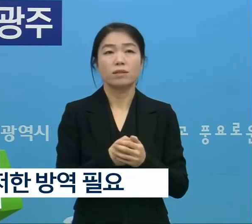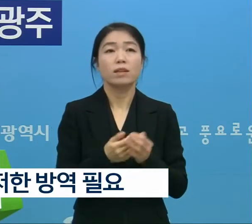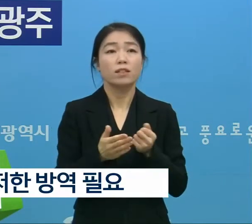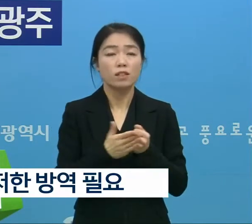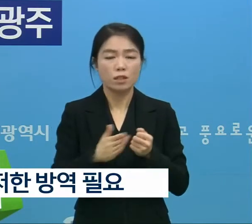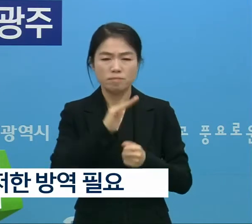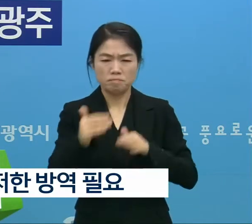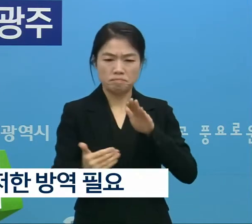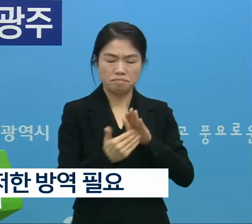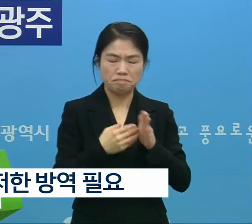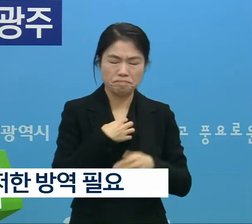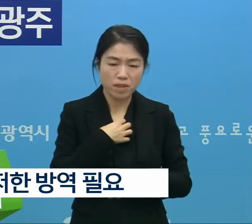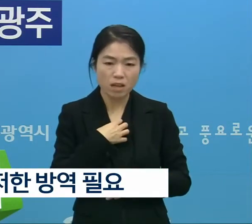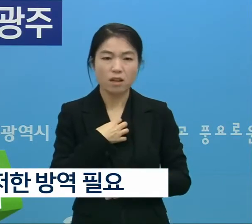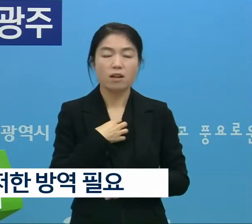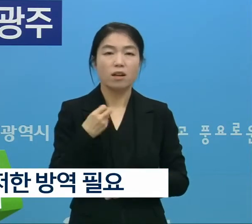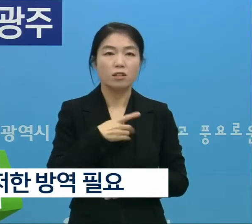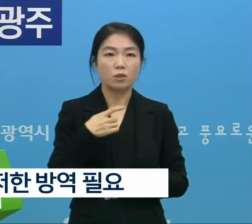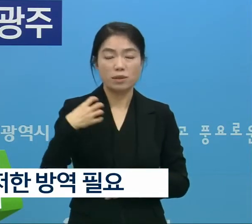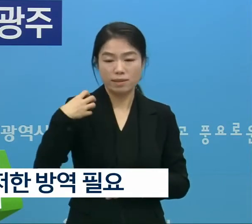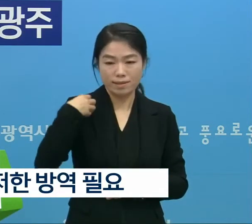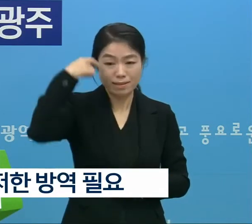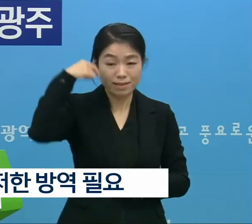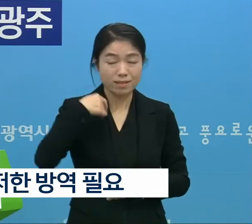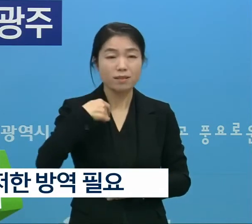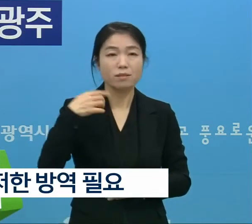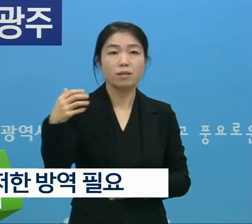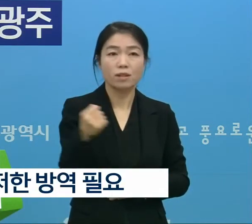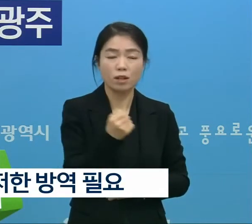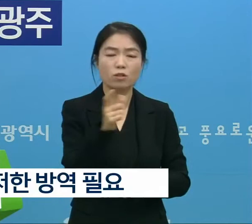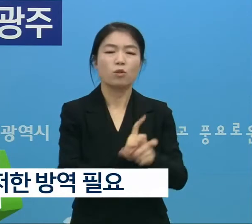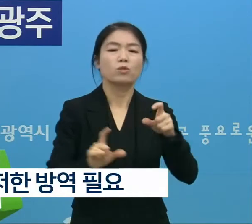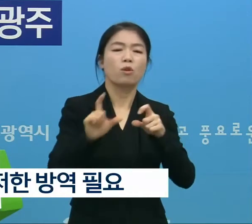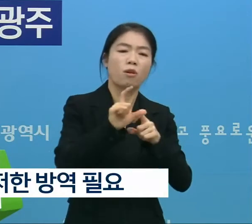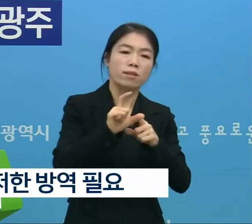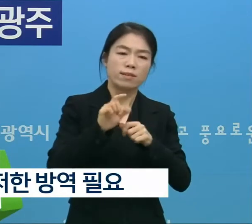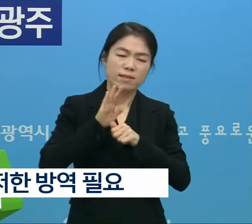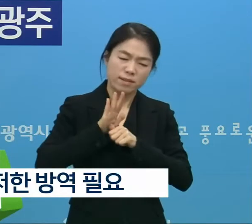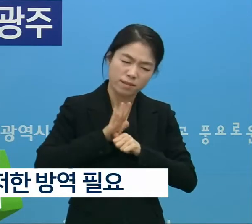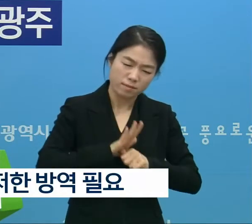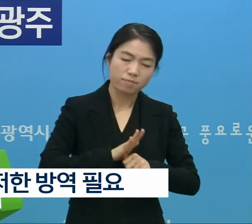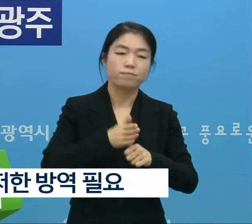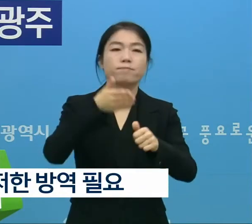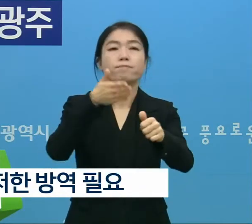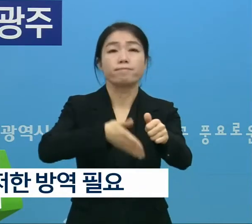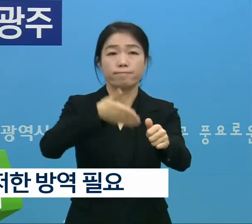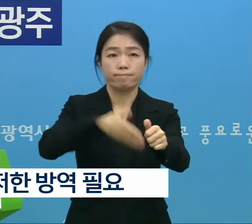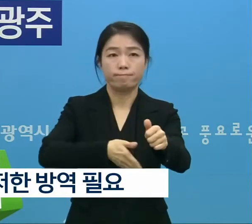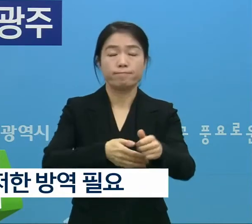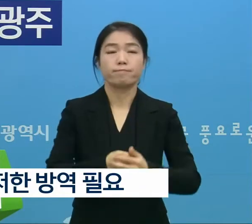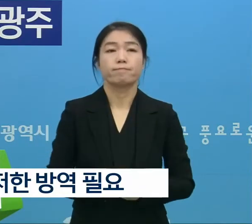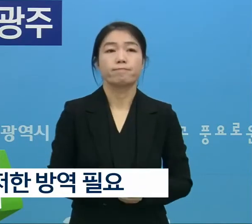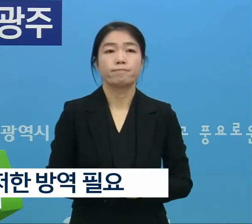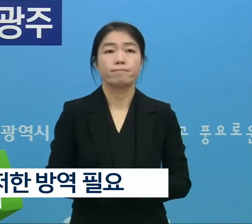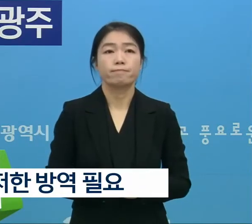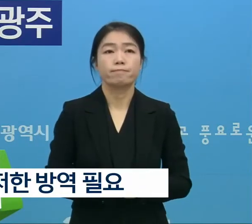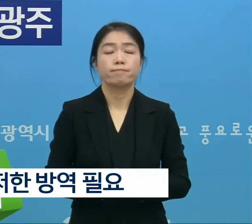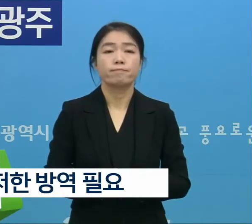최고의 긴장감과 사명감을 갖고 조금만 더 초인적인 힘을 발휘해 주시기 바랍니다.